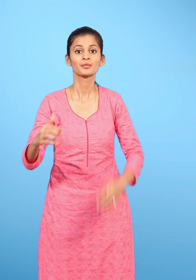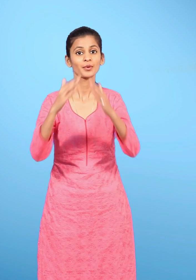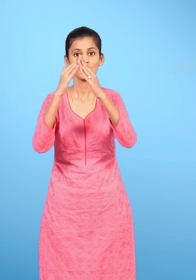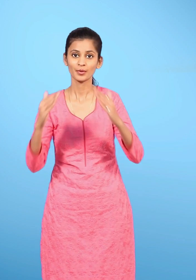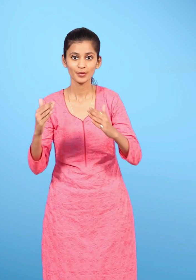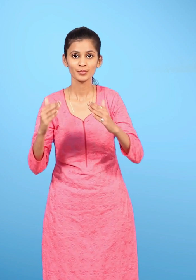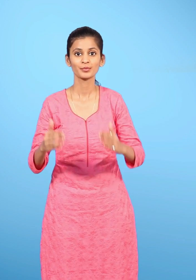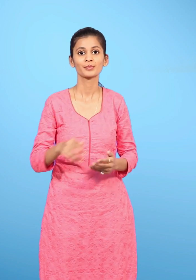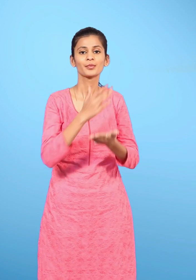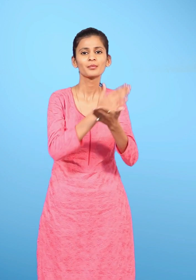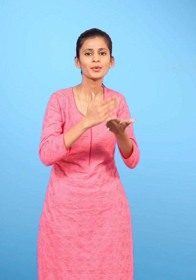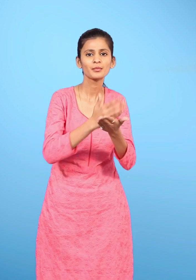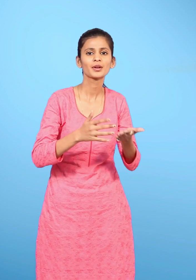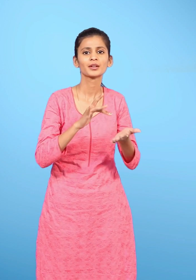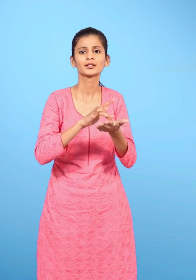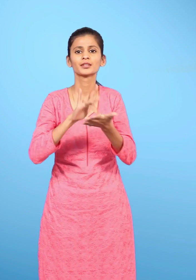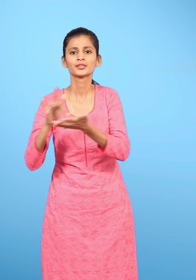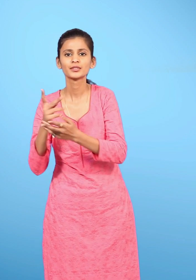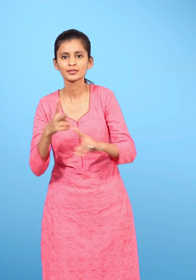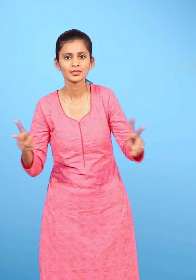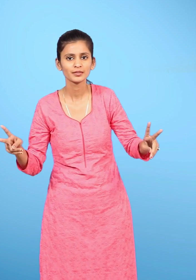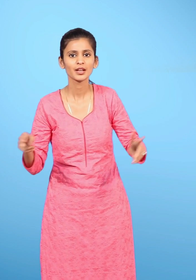घर के अलग-अलग हिस्सों के नाम लिखो